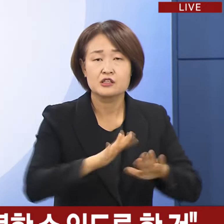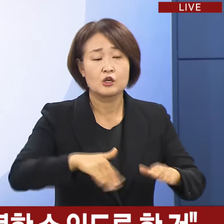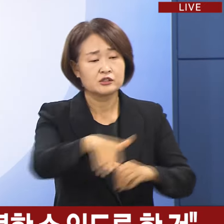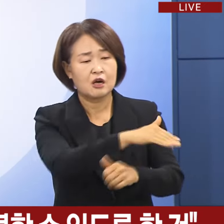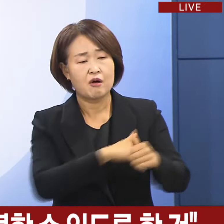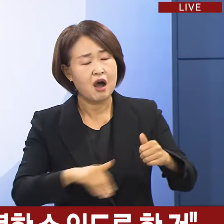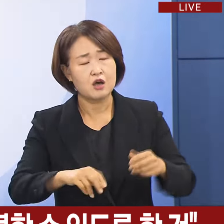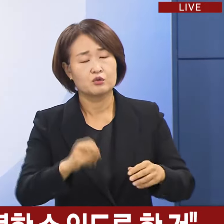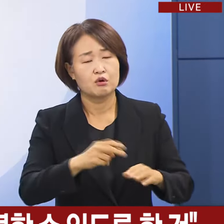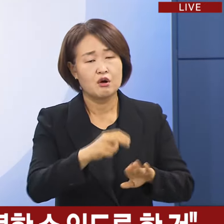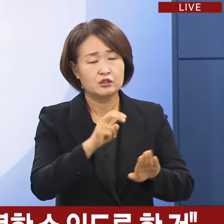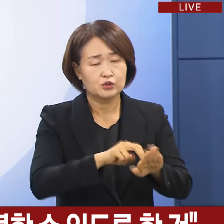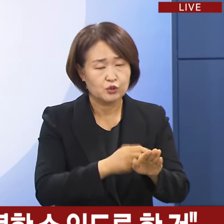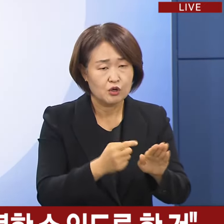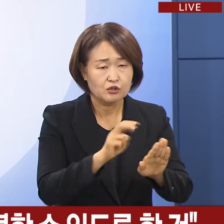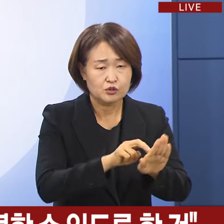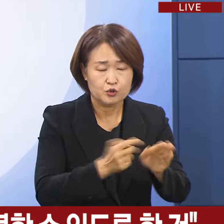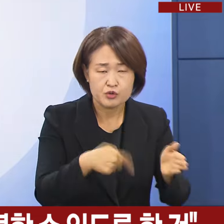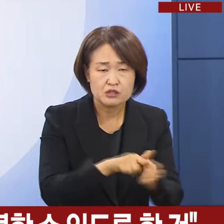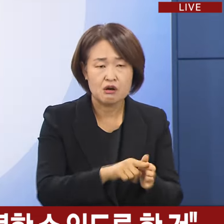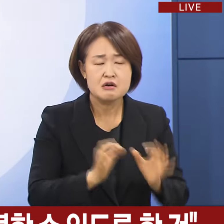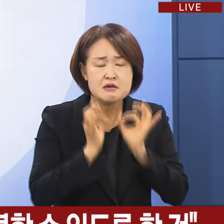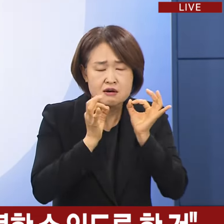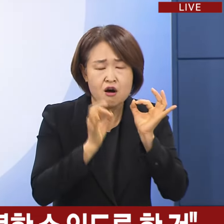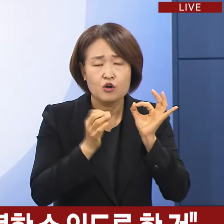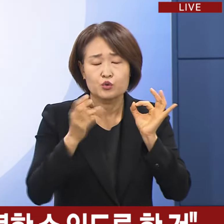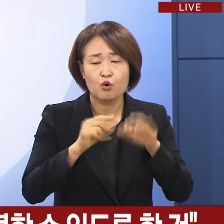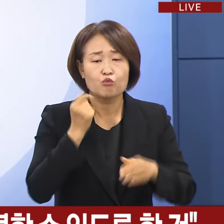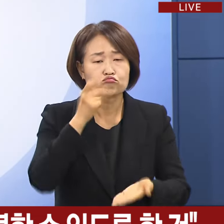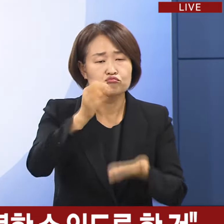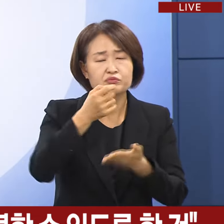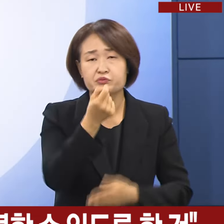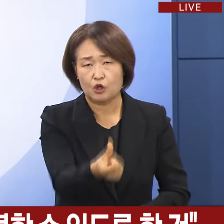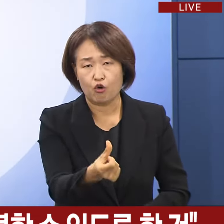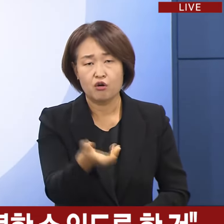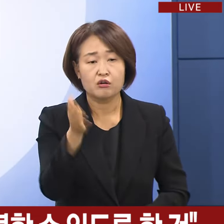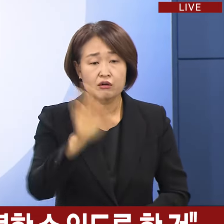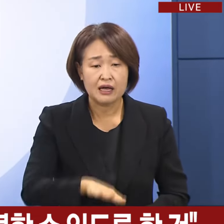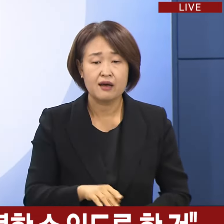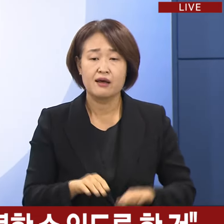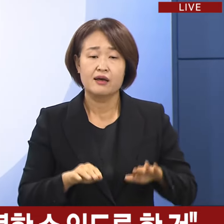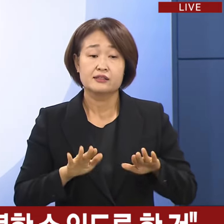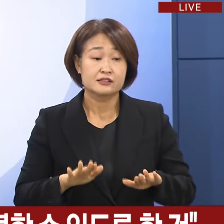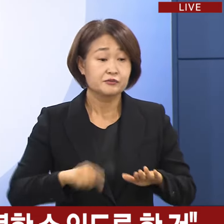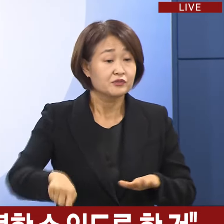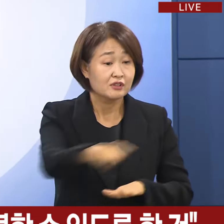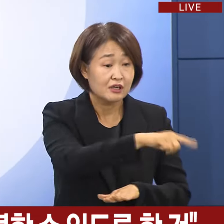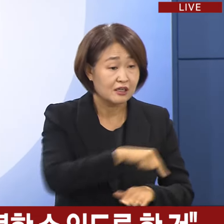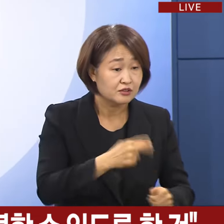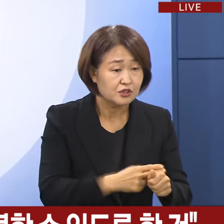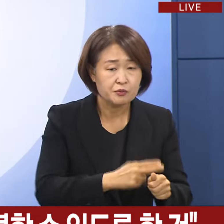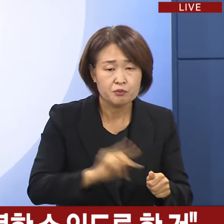여건과 상대적으로 낮은 보상에도 불구하고 필수 의료를 선택한 소중한 재원입니다.